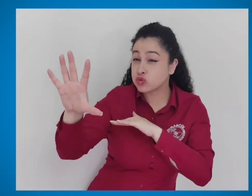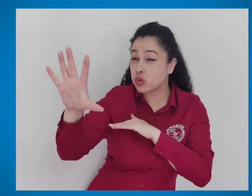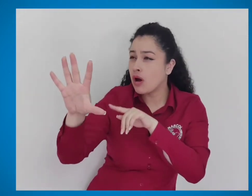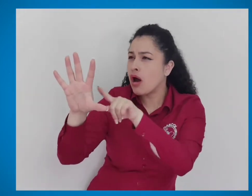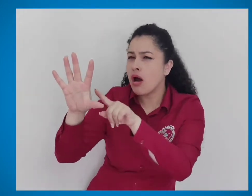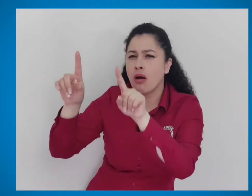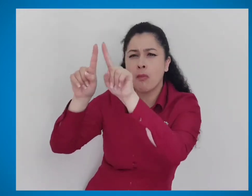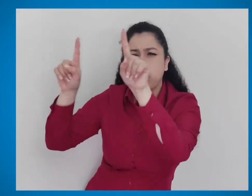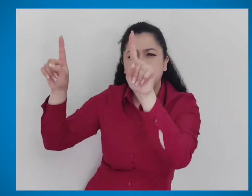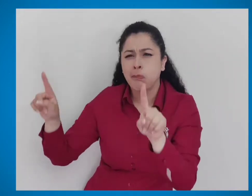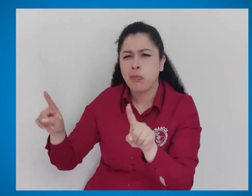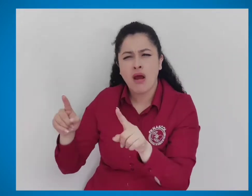manera.